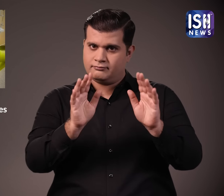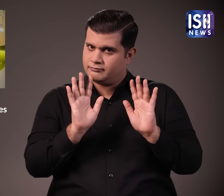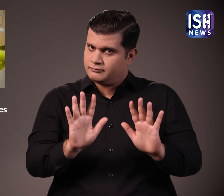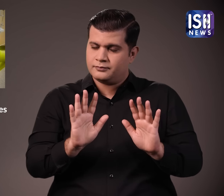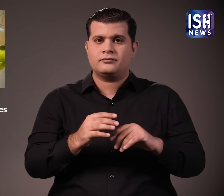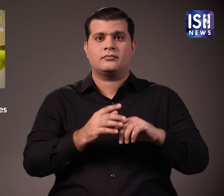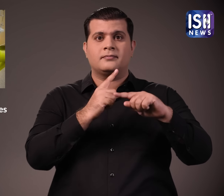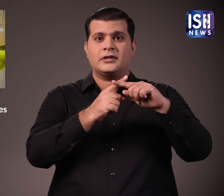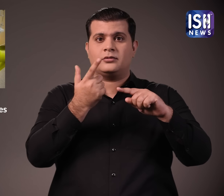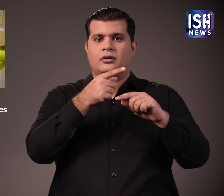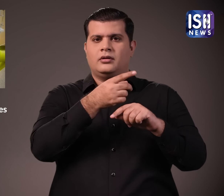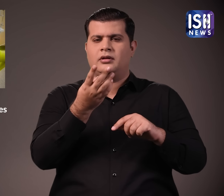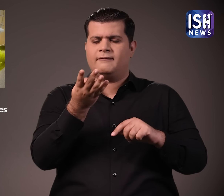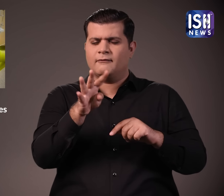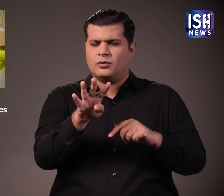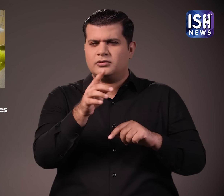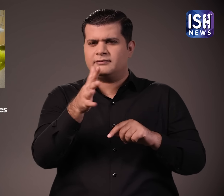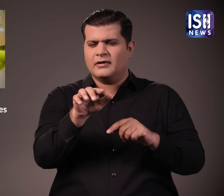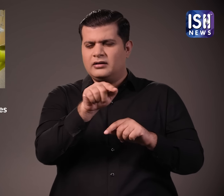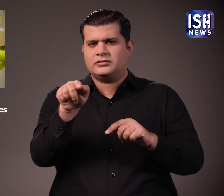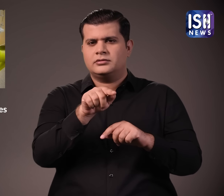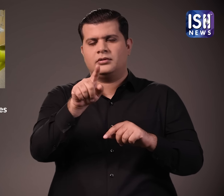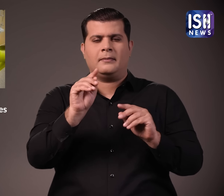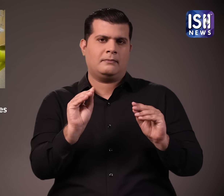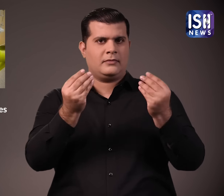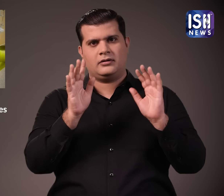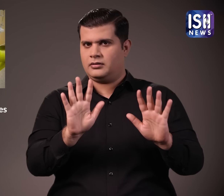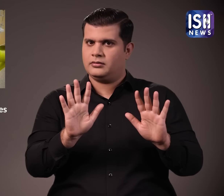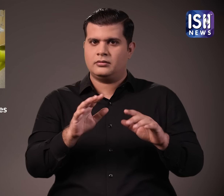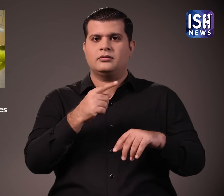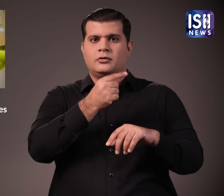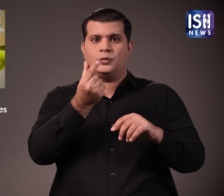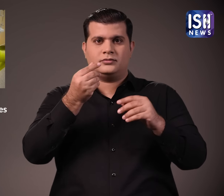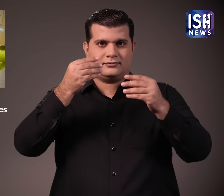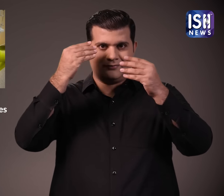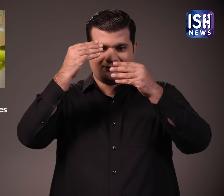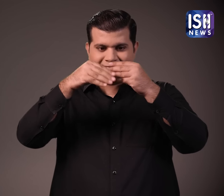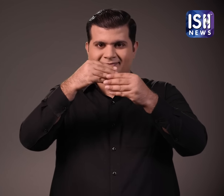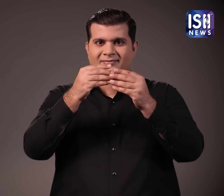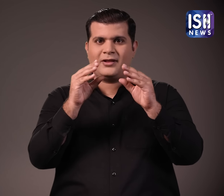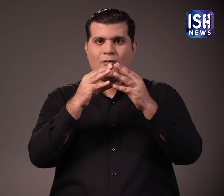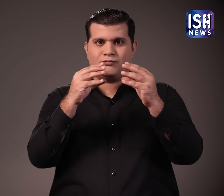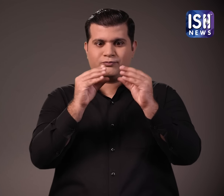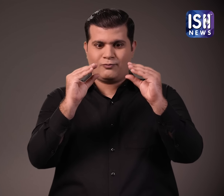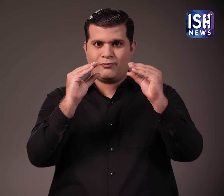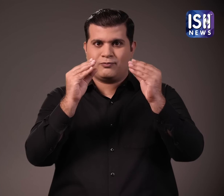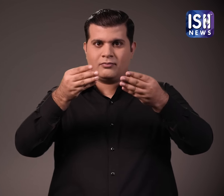डॉक्टरों ने जास्मिन की दोनों आखों को मोटी पट्टियों से ढख दिया ताकि रोश्णी अंदर ना जाए